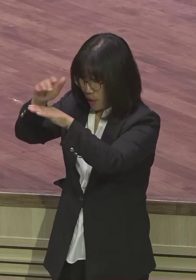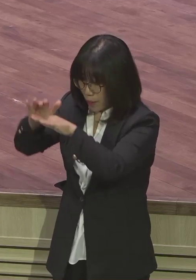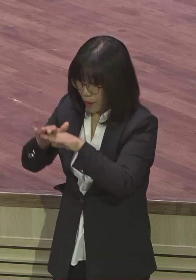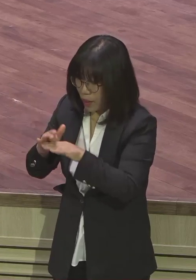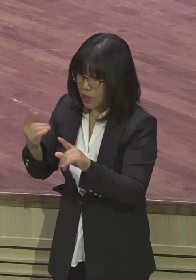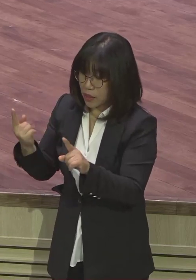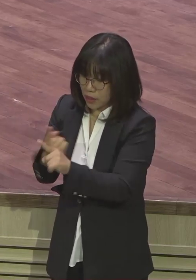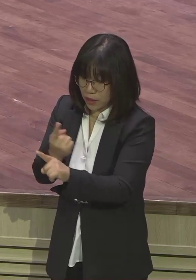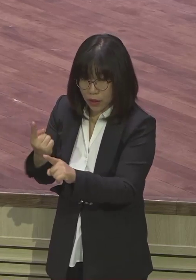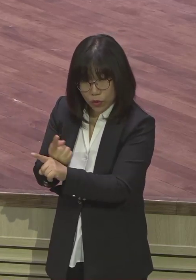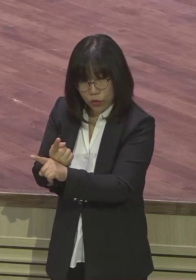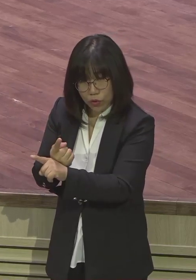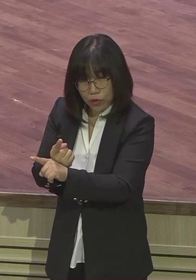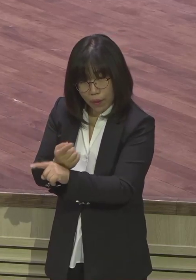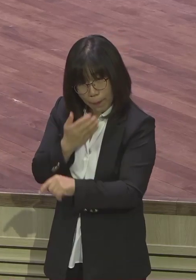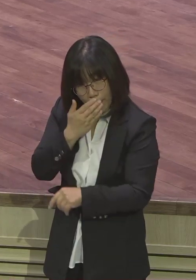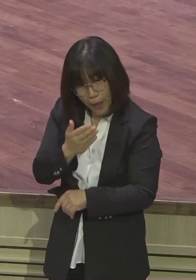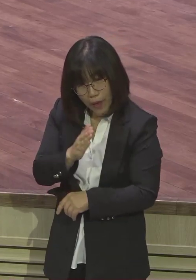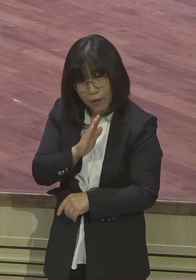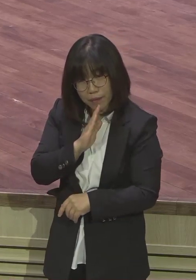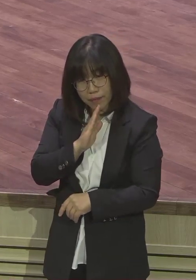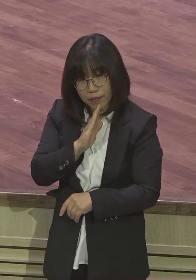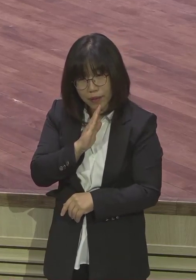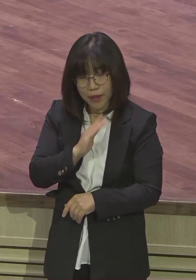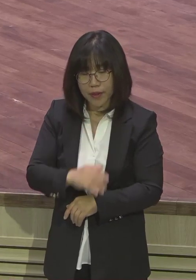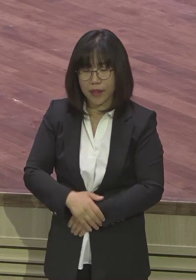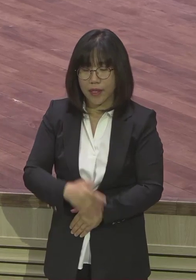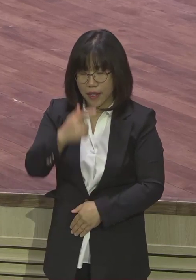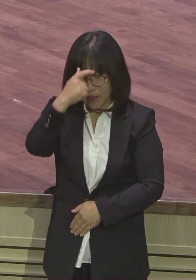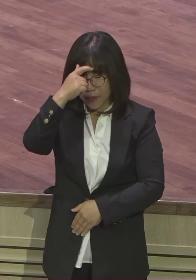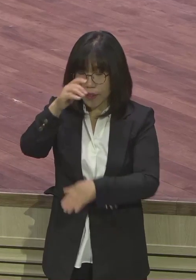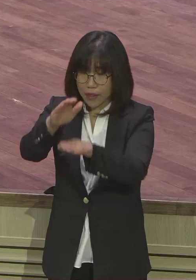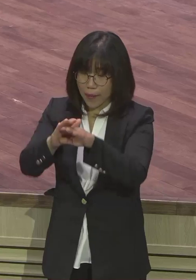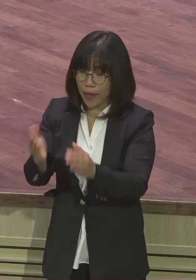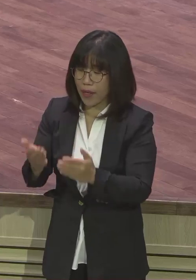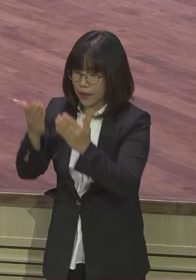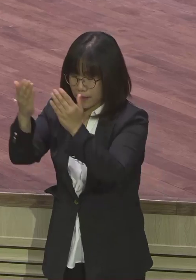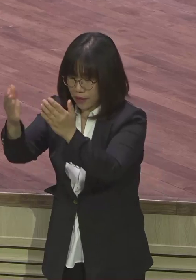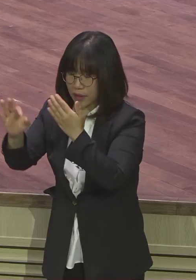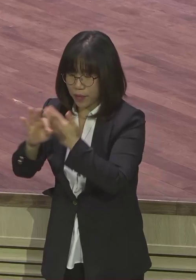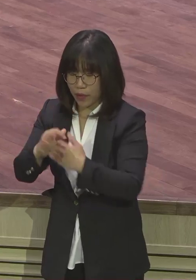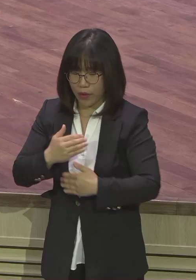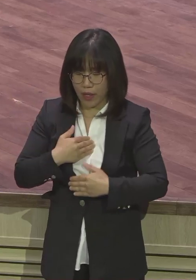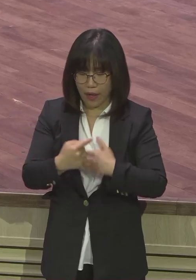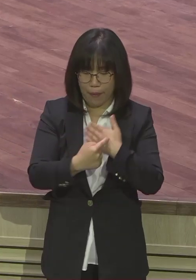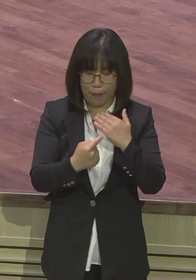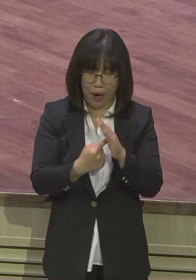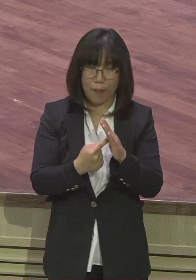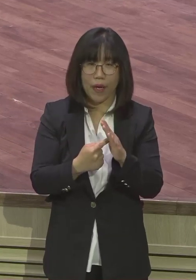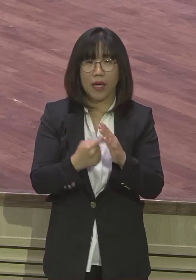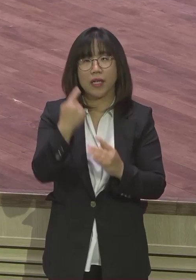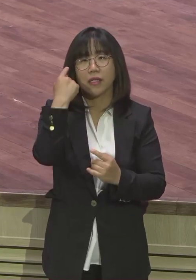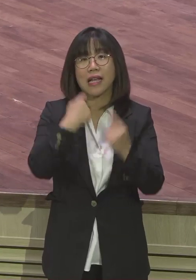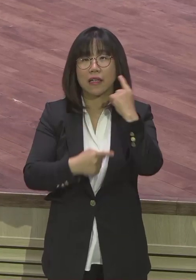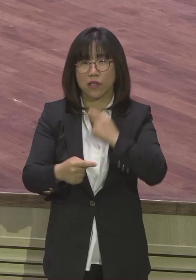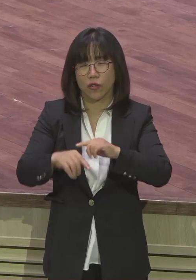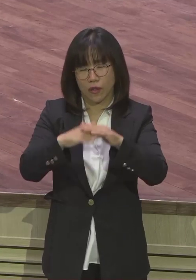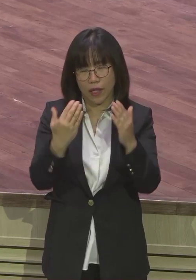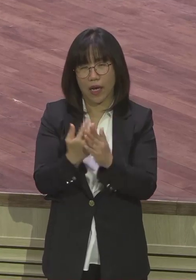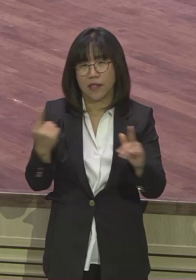예배를 왜 드리냐고요 예배 드리면서 여러분도 알지 못하는 이런 내면의 상처까지 치유된 줄 믿으시기 바랍니다